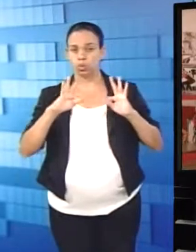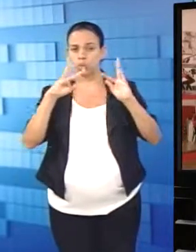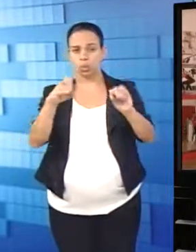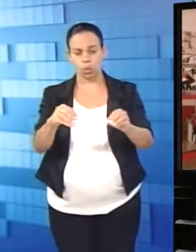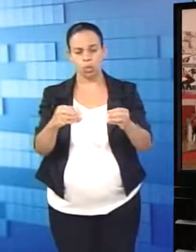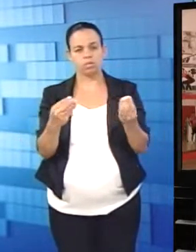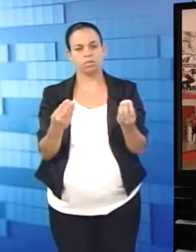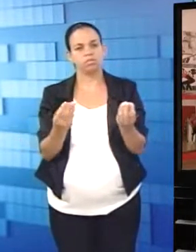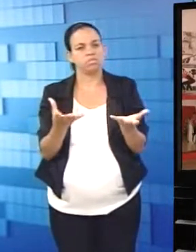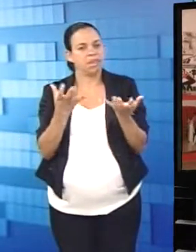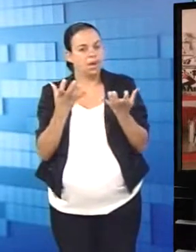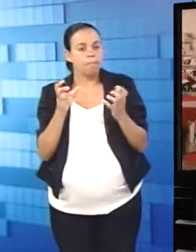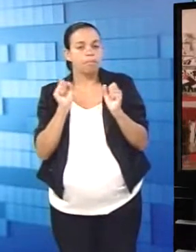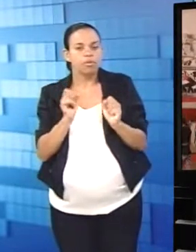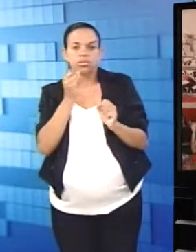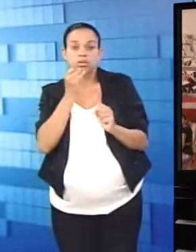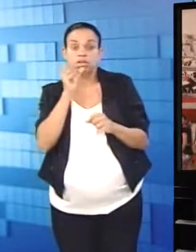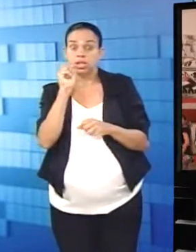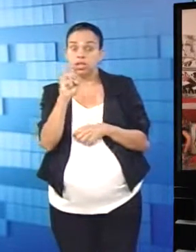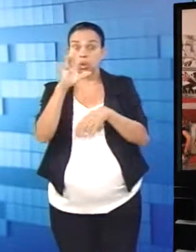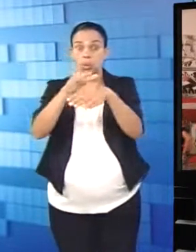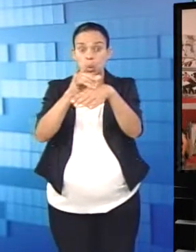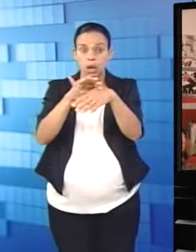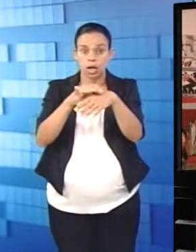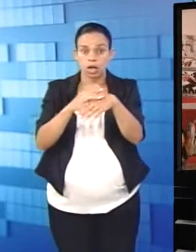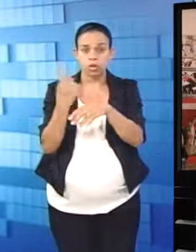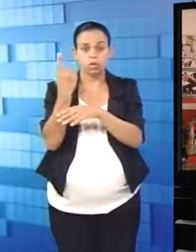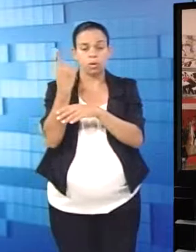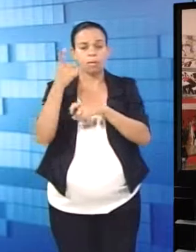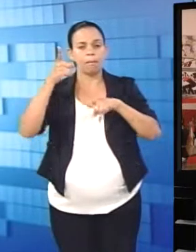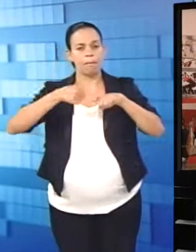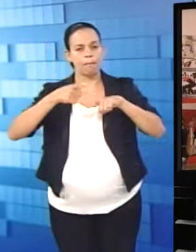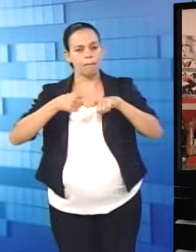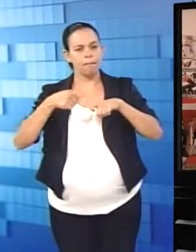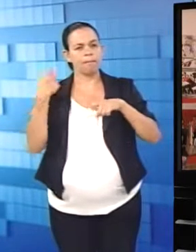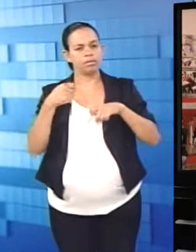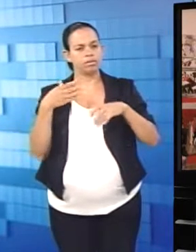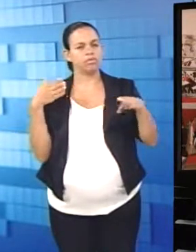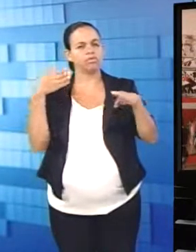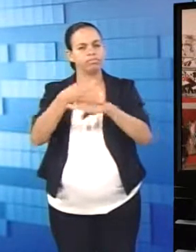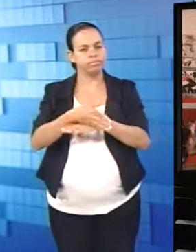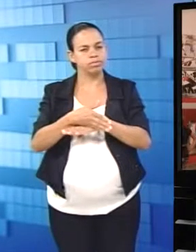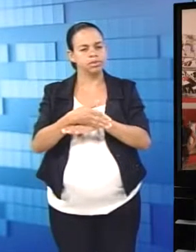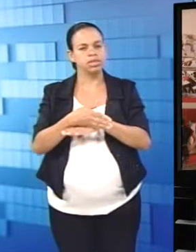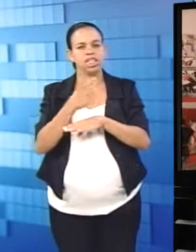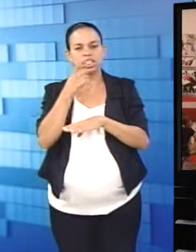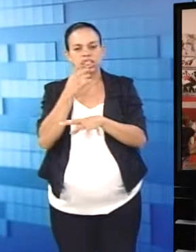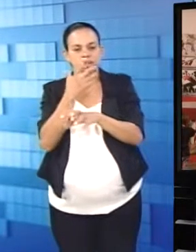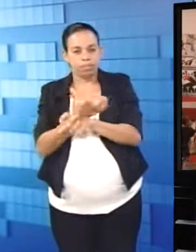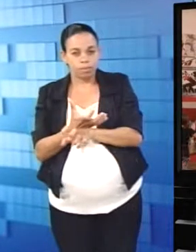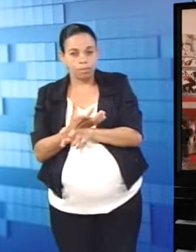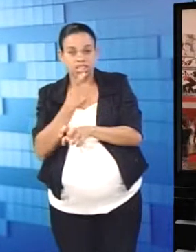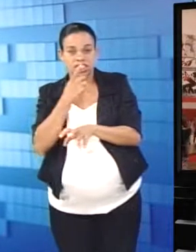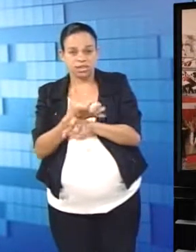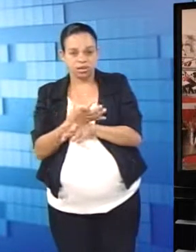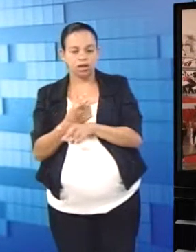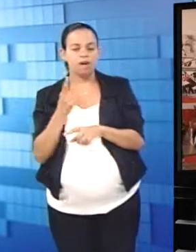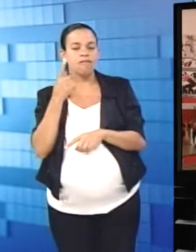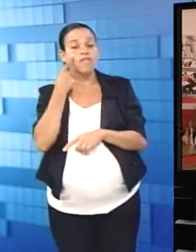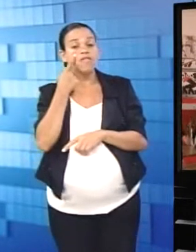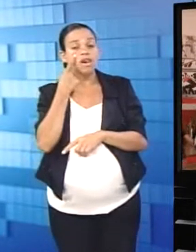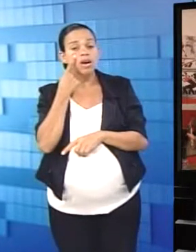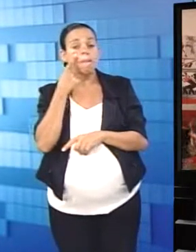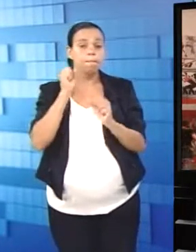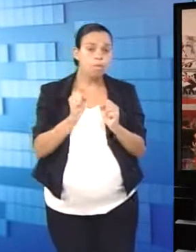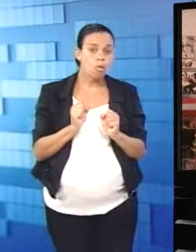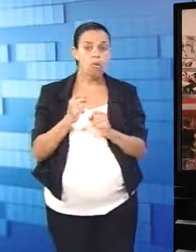aprovado a fazer isso. Quem tem patologia, é interessante passar primeiro por um ortopedista, para ver o que que pode, o que que não pode fazer, se